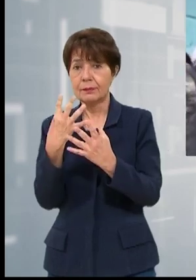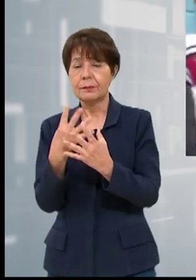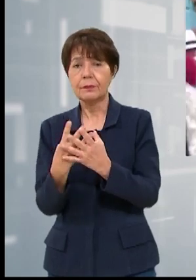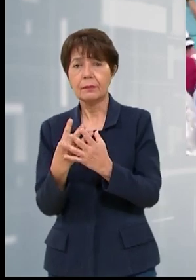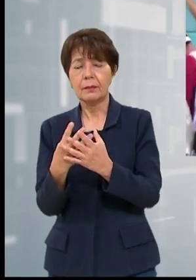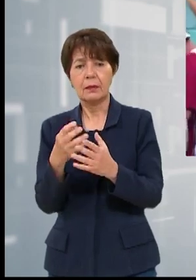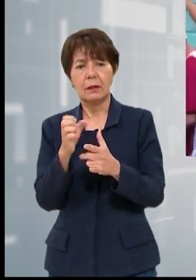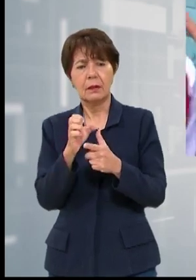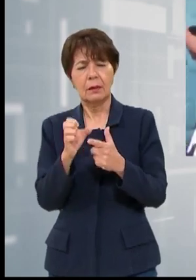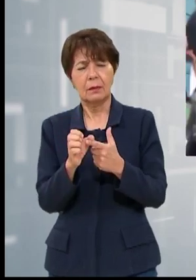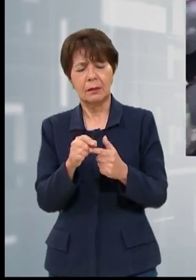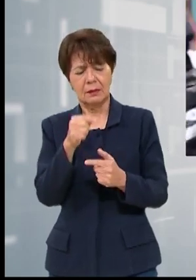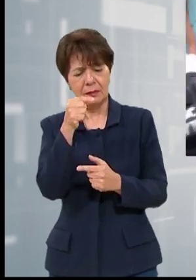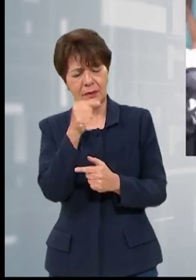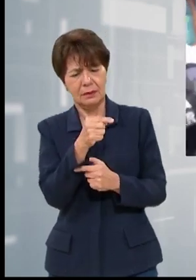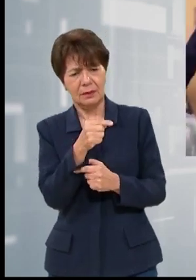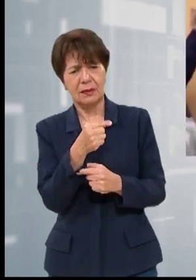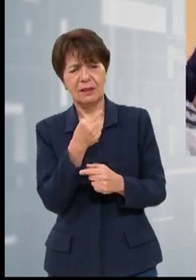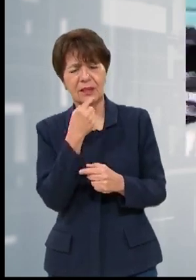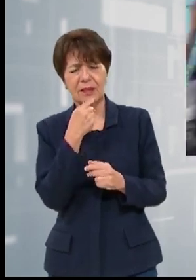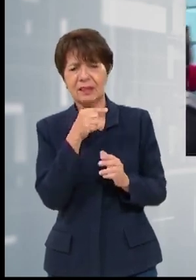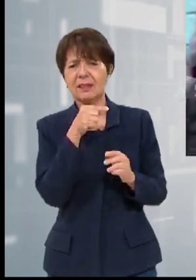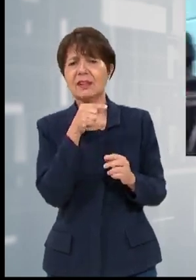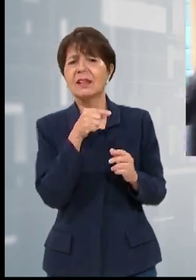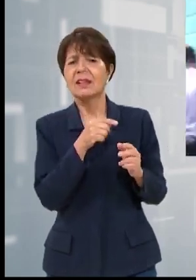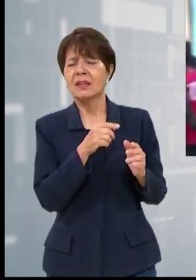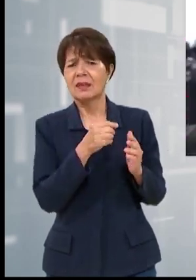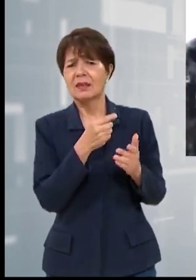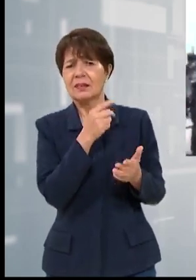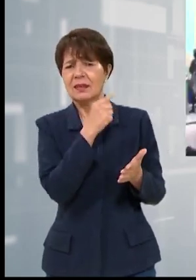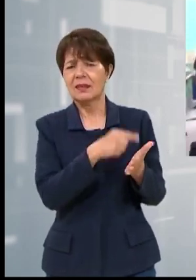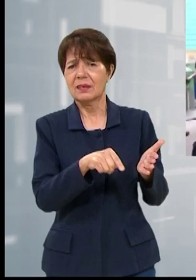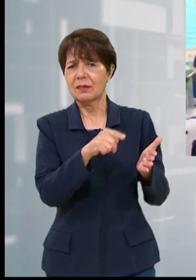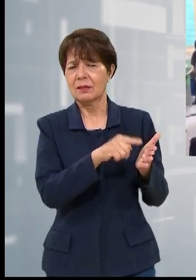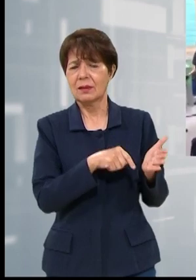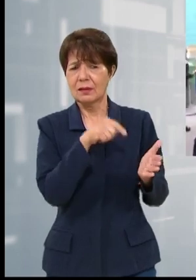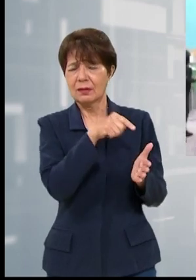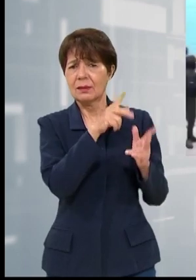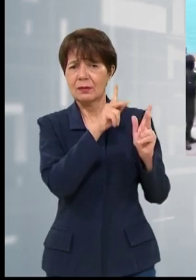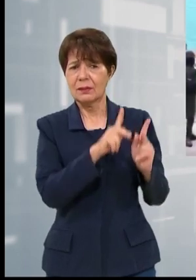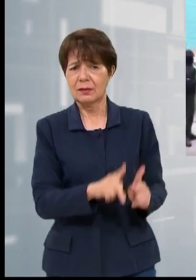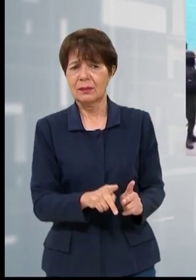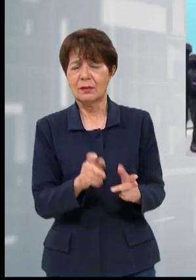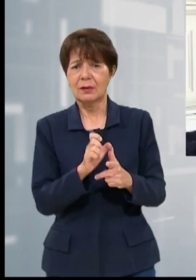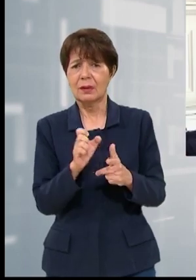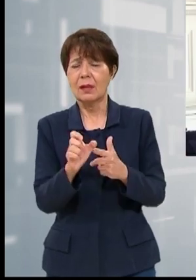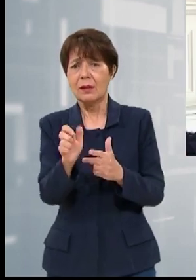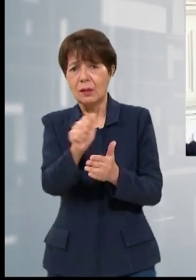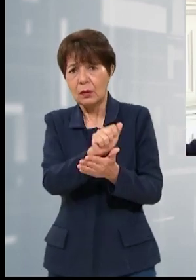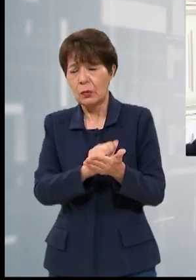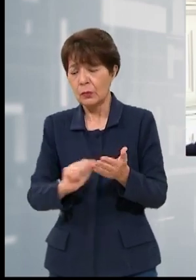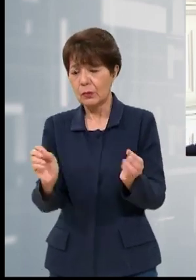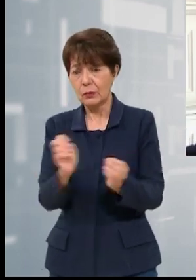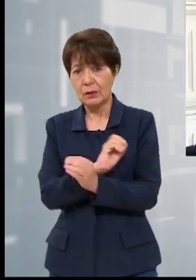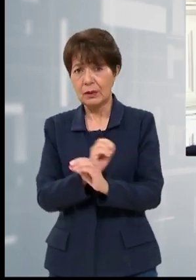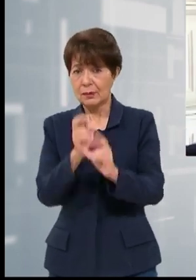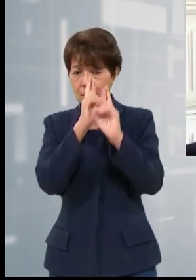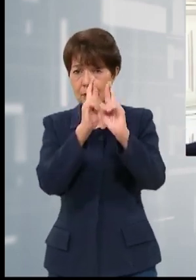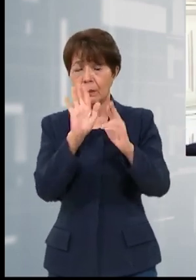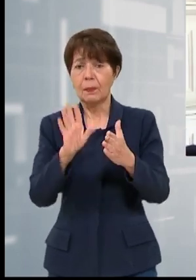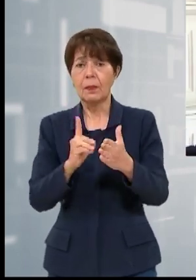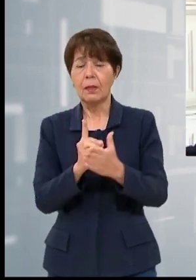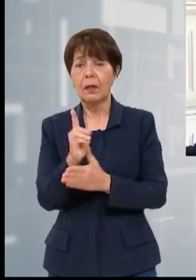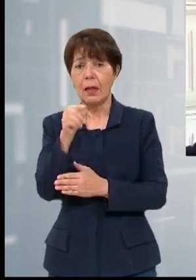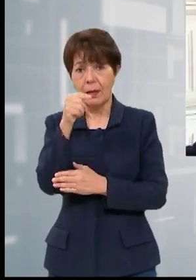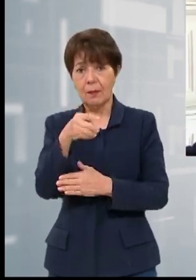estigmatizado a los presos, según indicó, ya que muchos de ellos están sufriendo vulneración de sus derechos. En los centros penales están